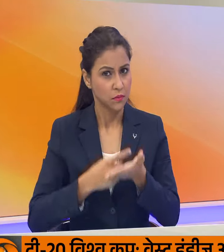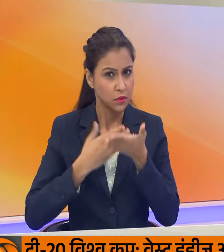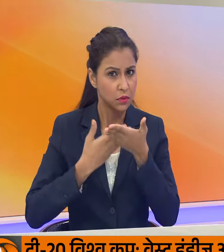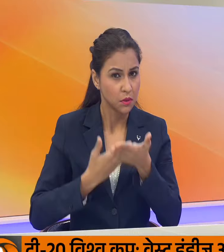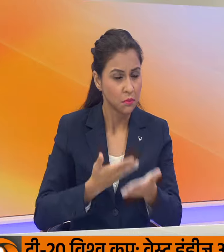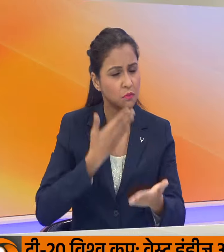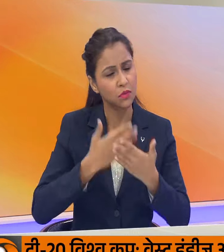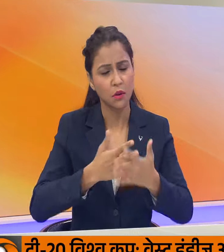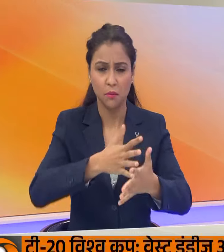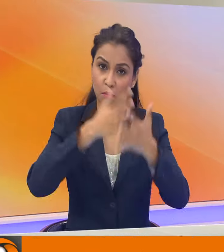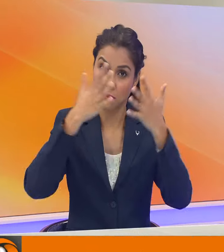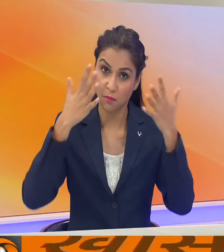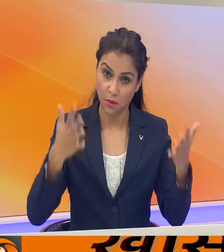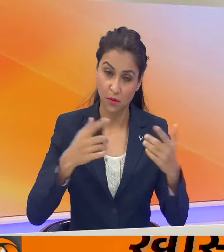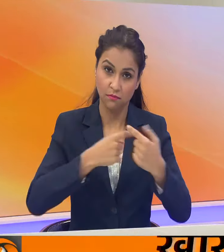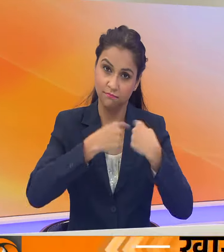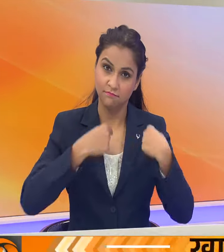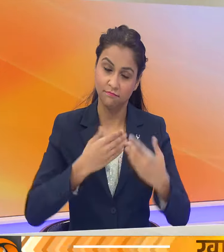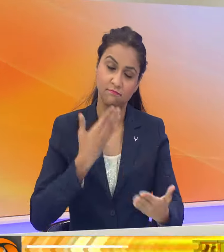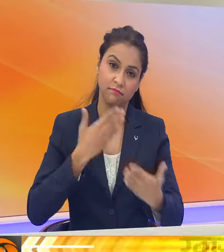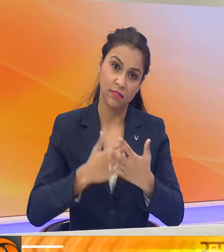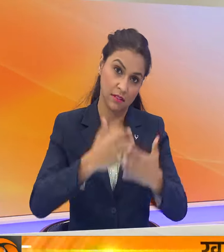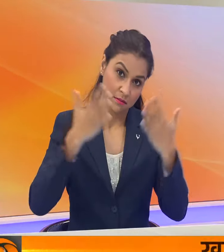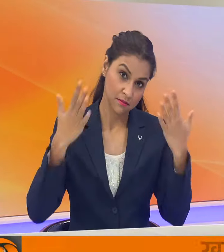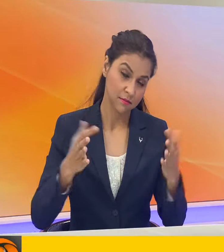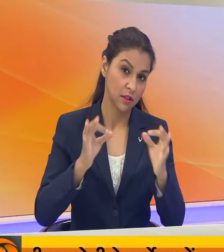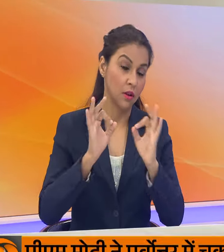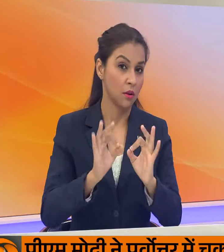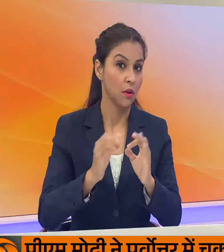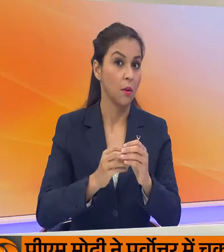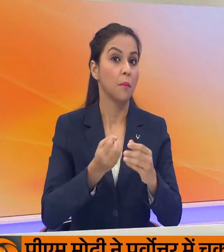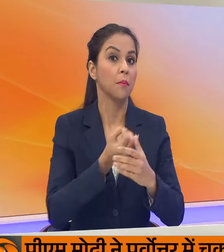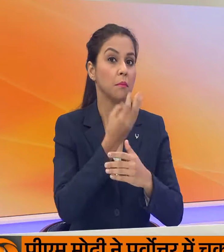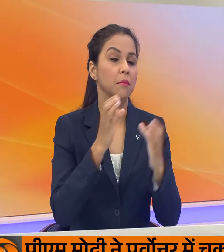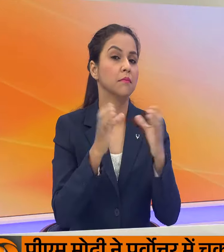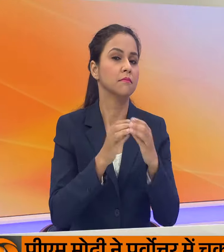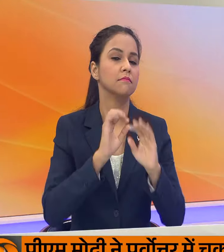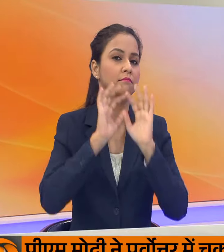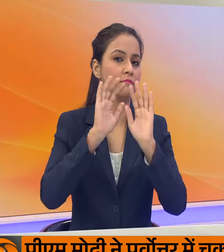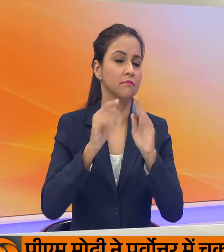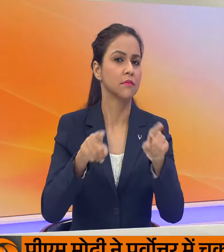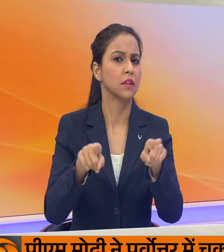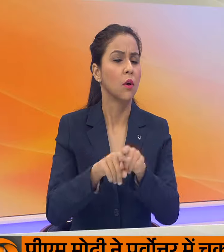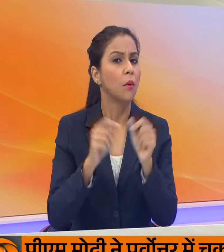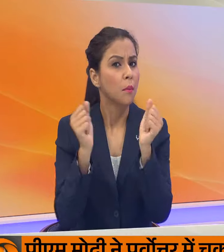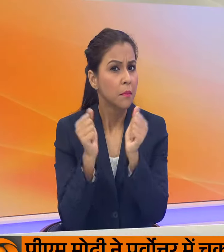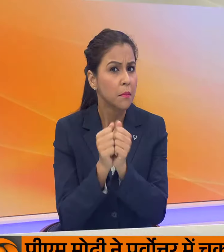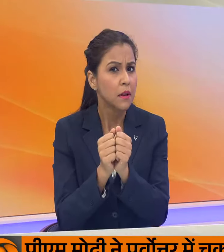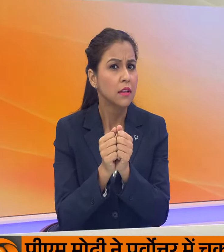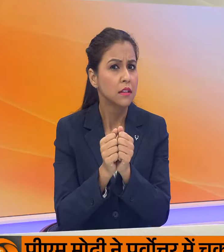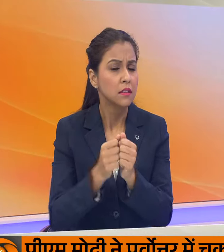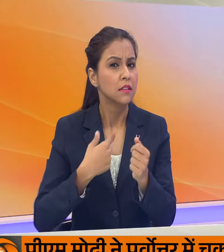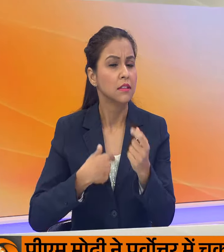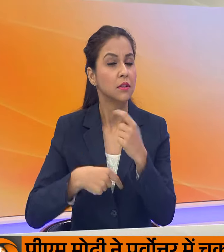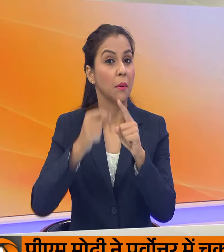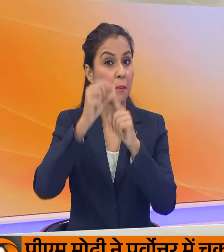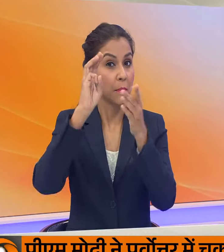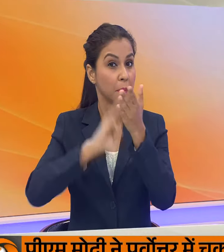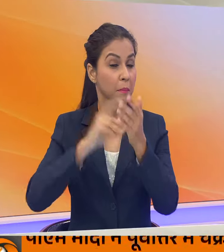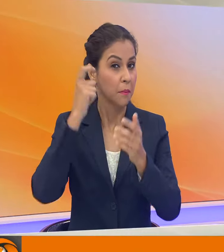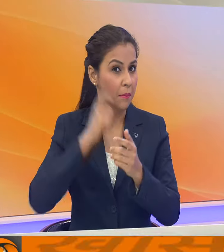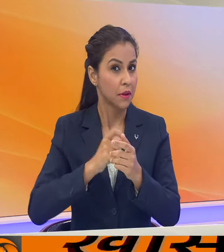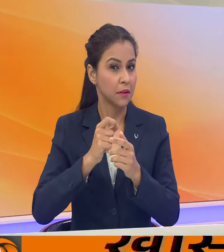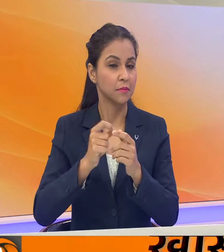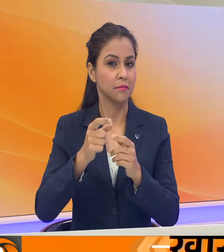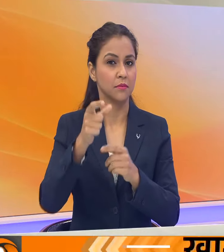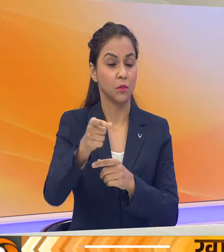बहुत बहुत दन्यवाद एक्ष्रेस करते हैं हपना पार्टी के और से और साथ साथ मैं अपने यसुषी प्रजान मिंट्री श्री